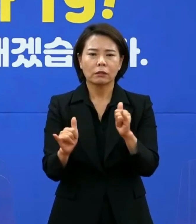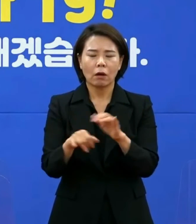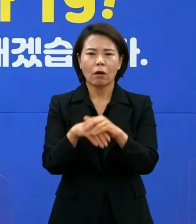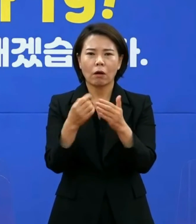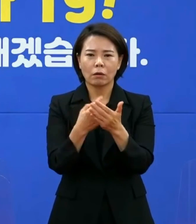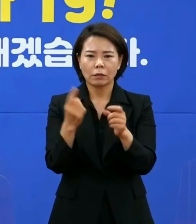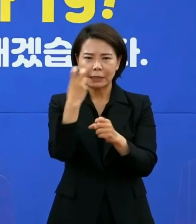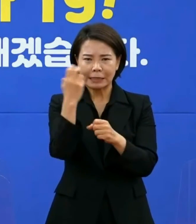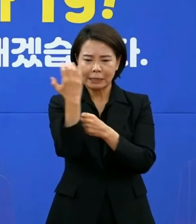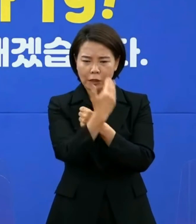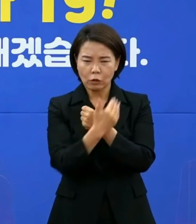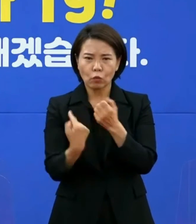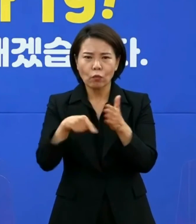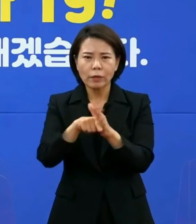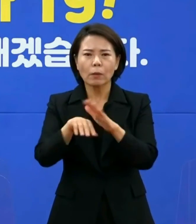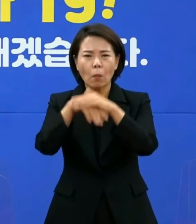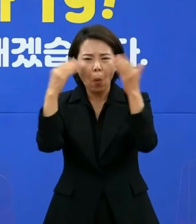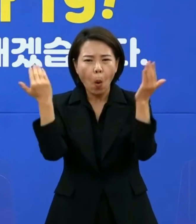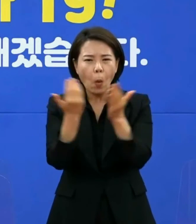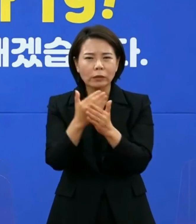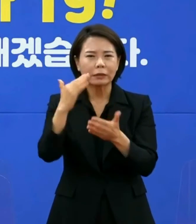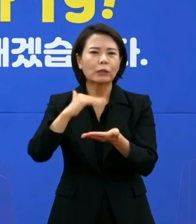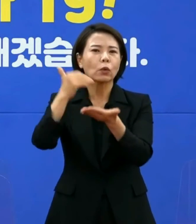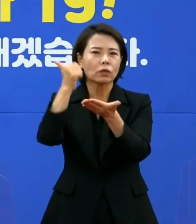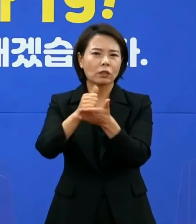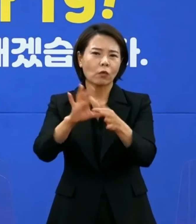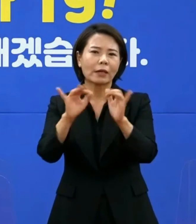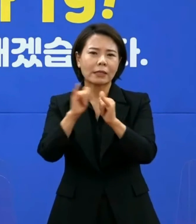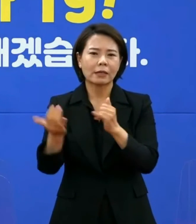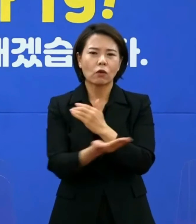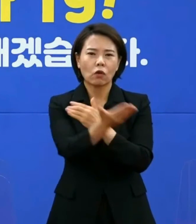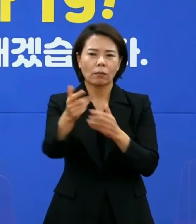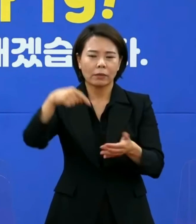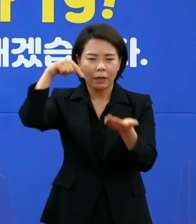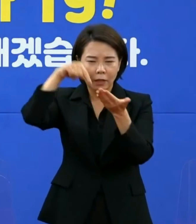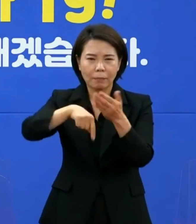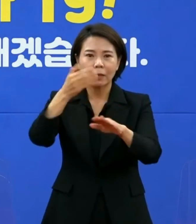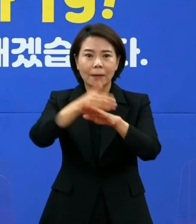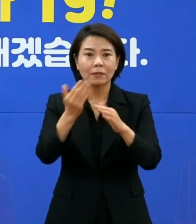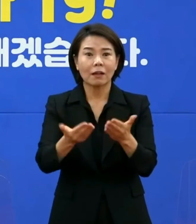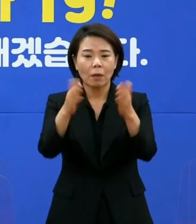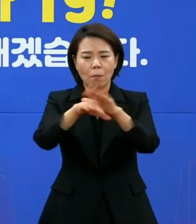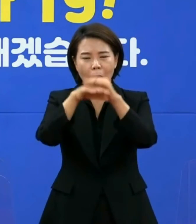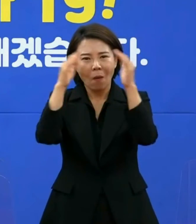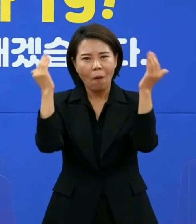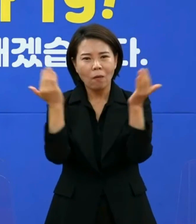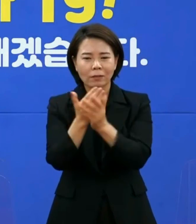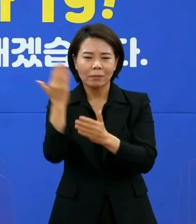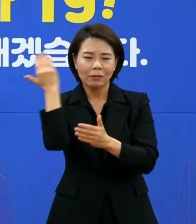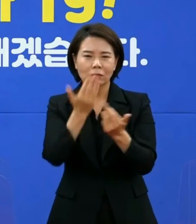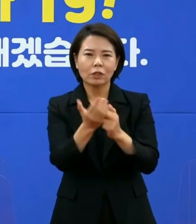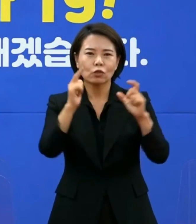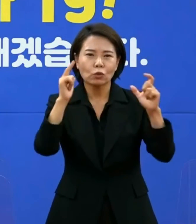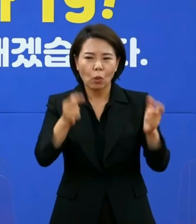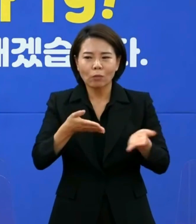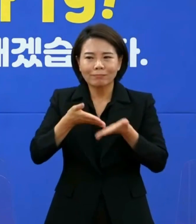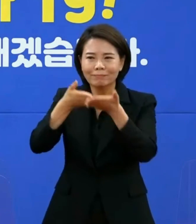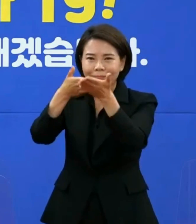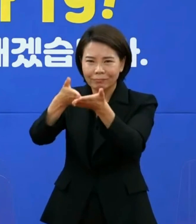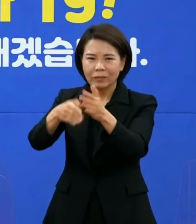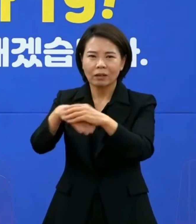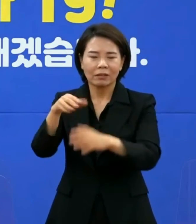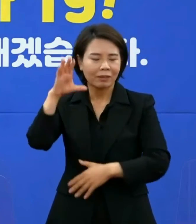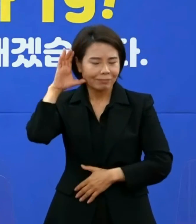대통령님과 모든 관계자 여러분께 깊이 감사드리며 우리 모두의 청정 제주를 위한 제안에 귀